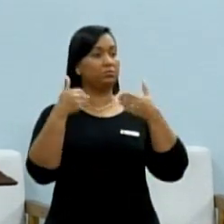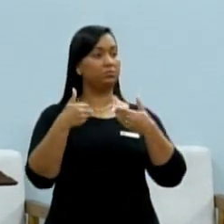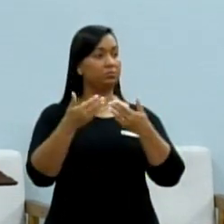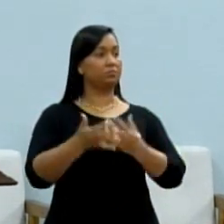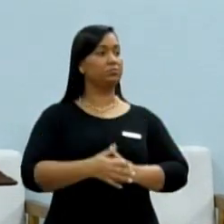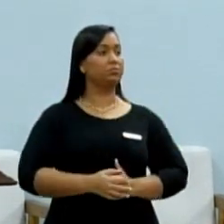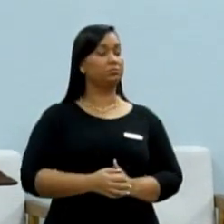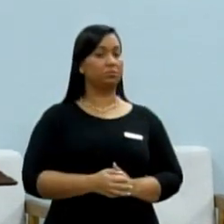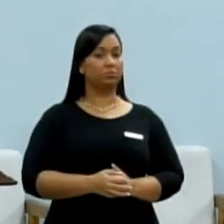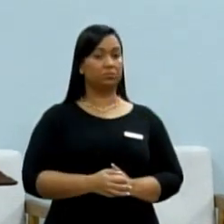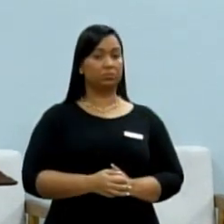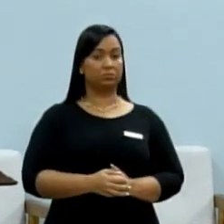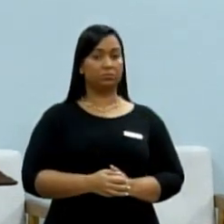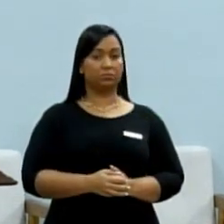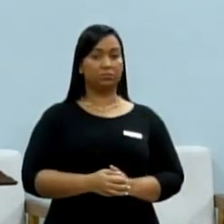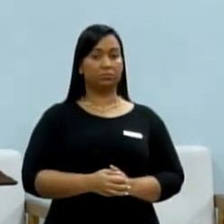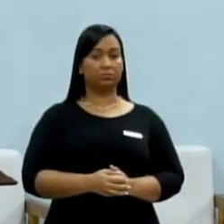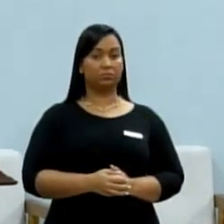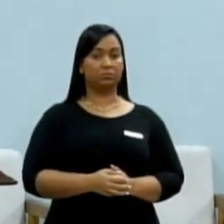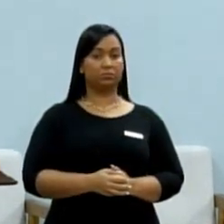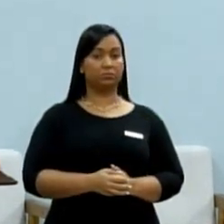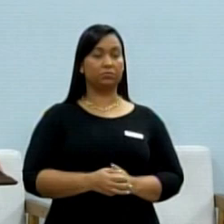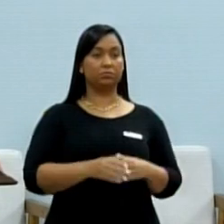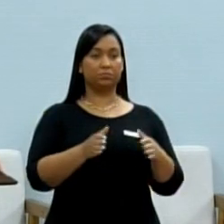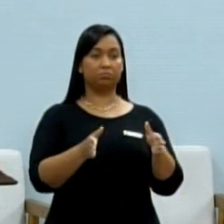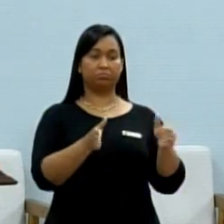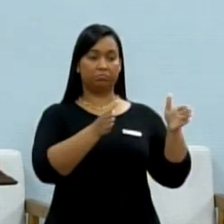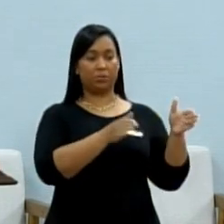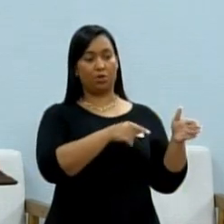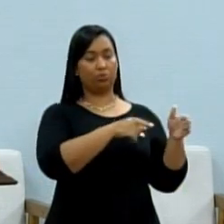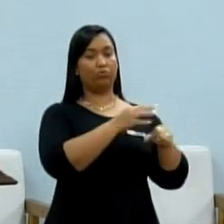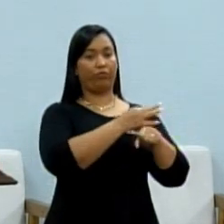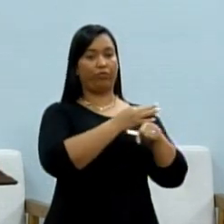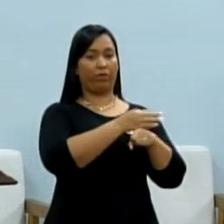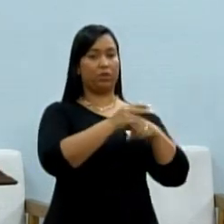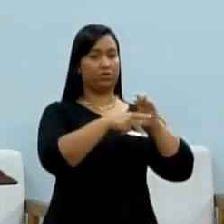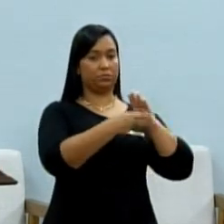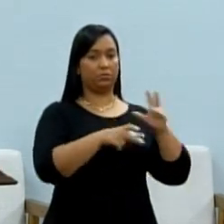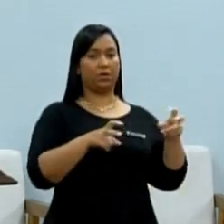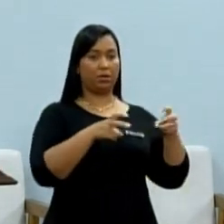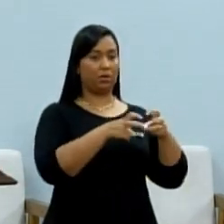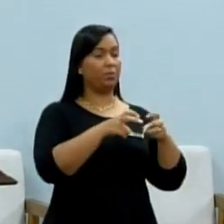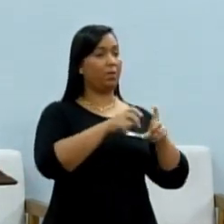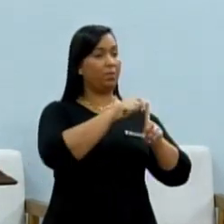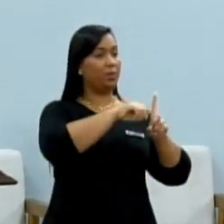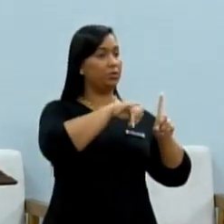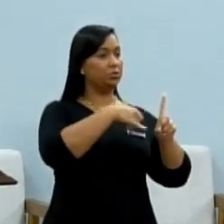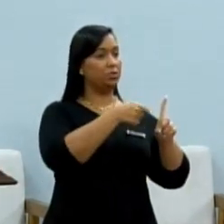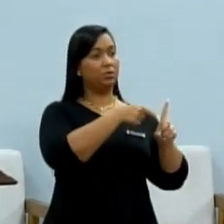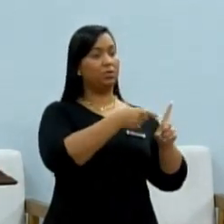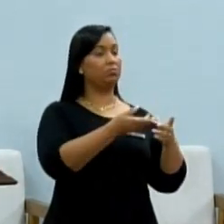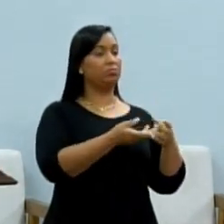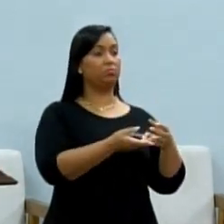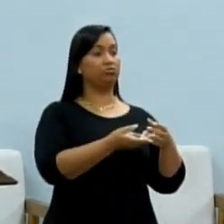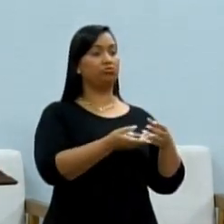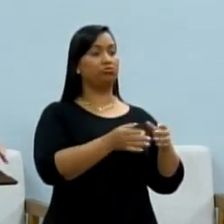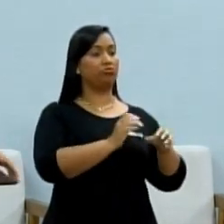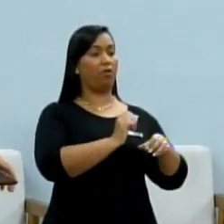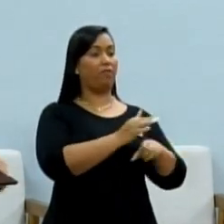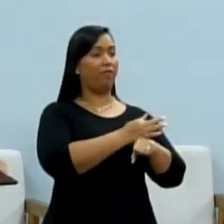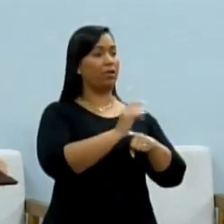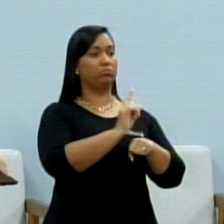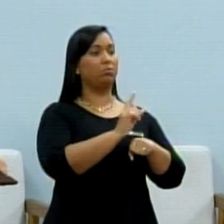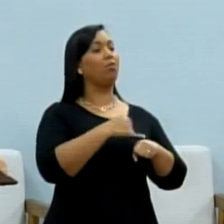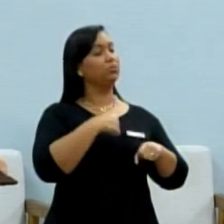durante o recesso parlamentar, janeiro, para mim não foi recesso, sempre trabalhando,